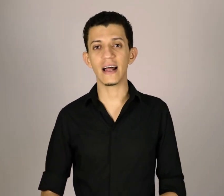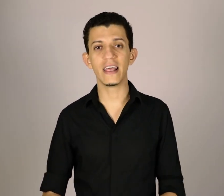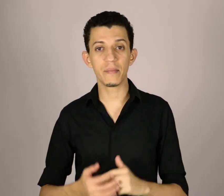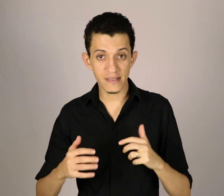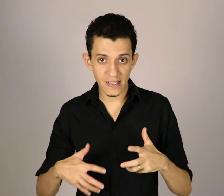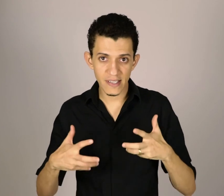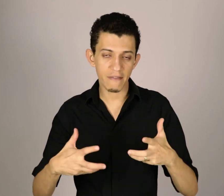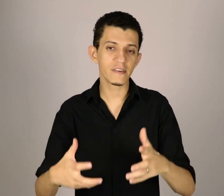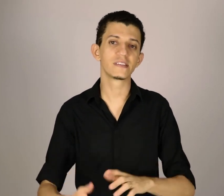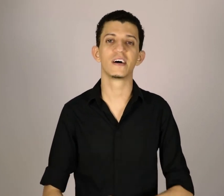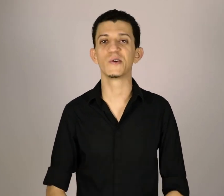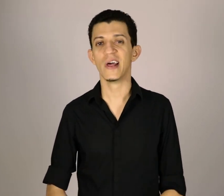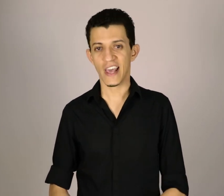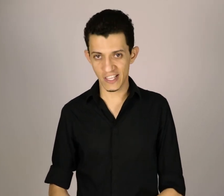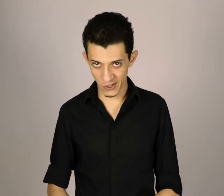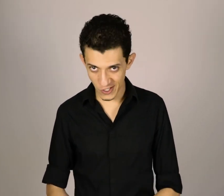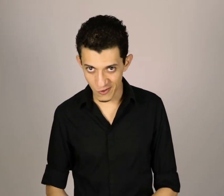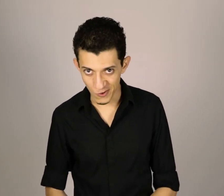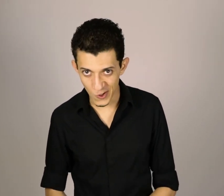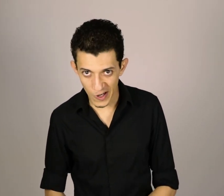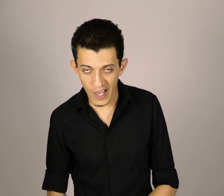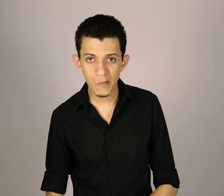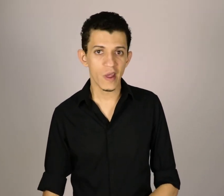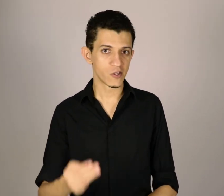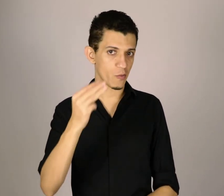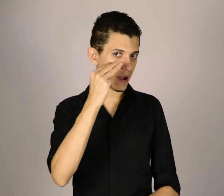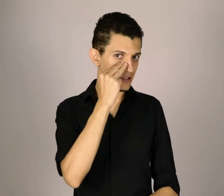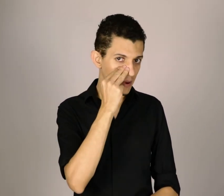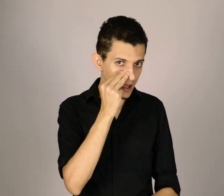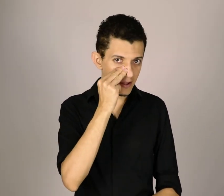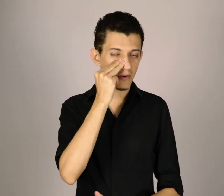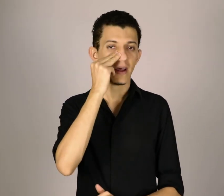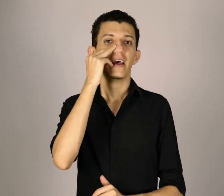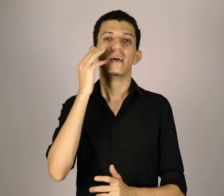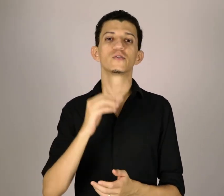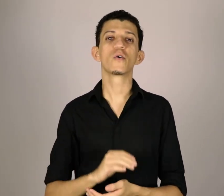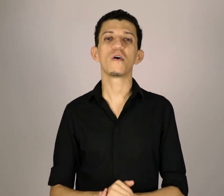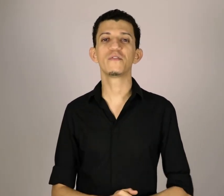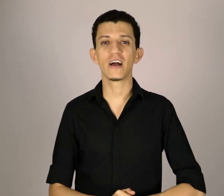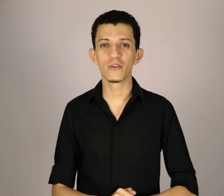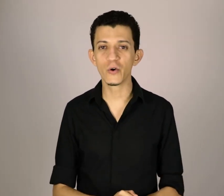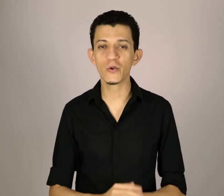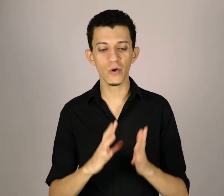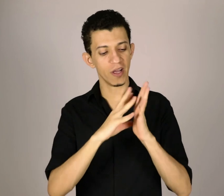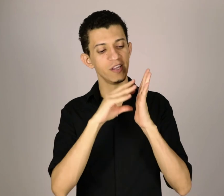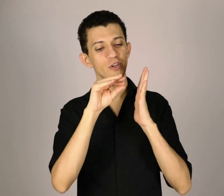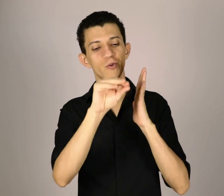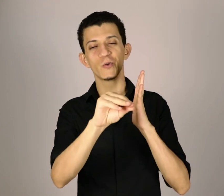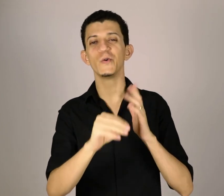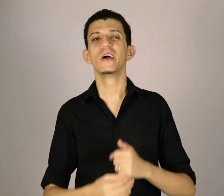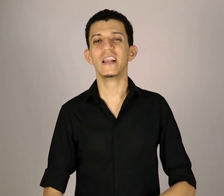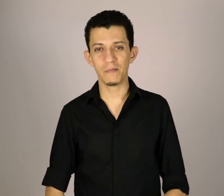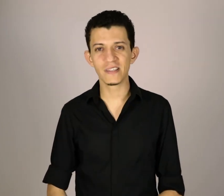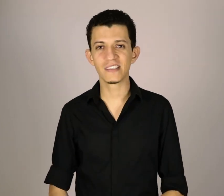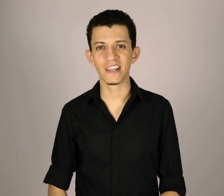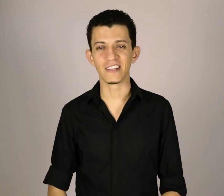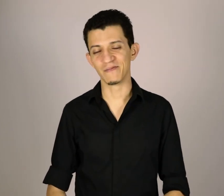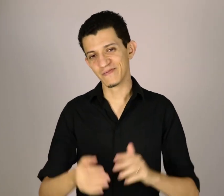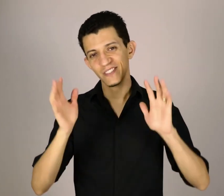Libras e assim avançando em seus estudos, ok? Eu sou o Márcio Barreto, eu sou o cofundador do Instituto Libras Escritas. Te